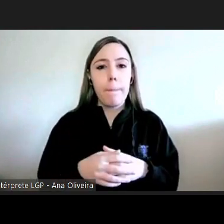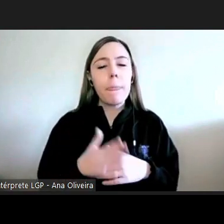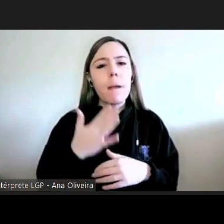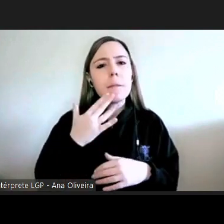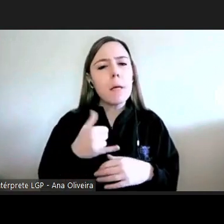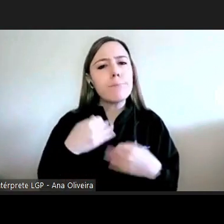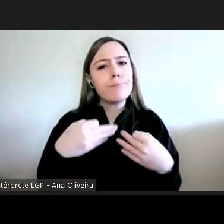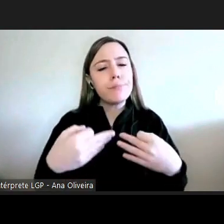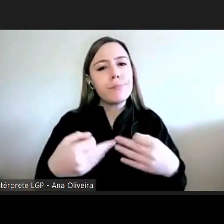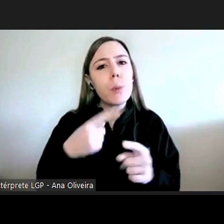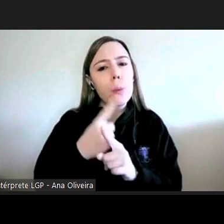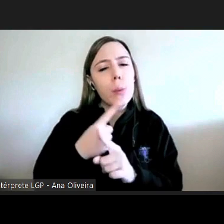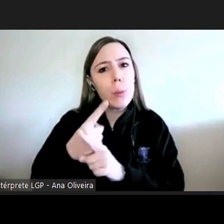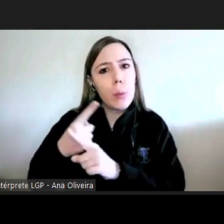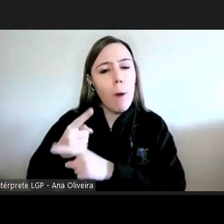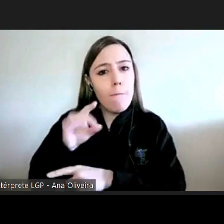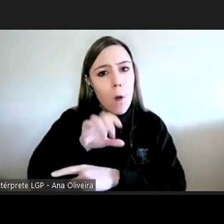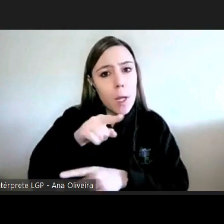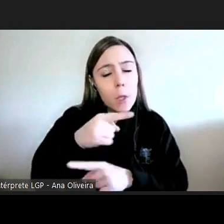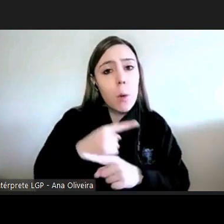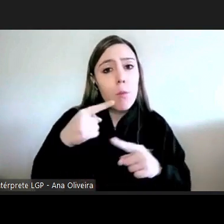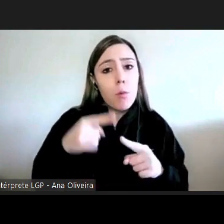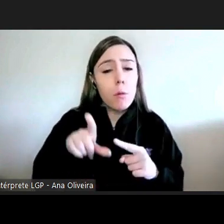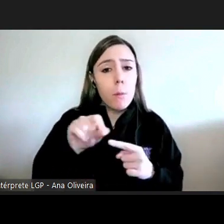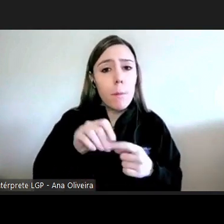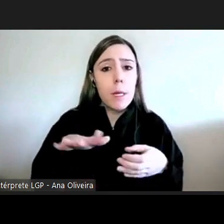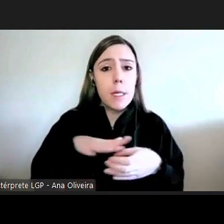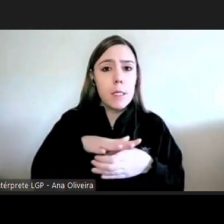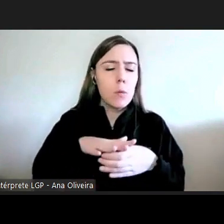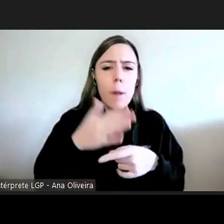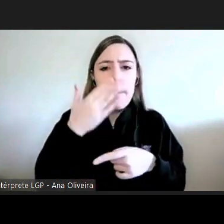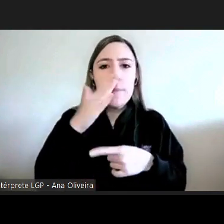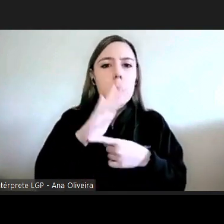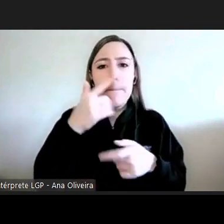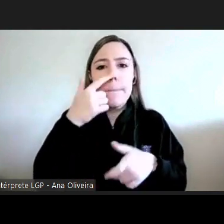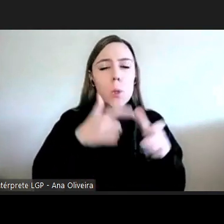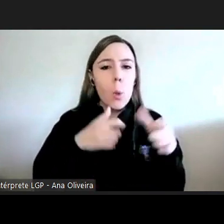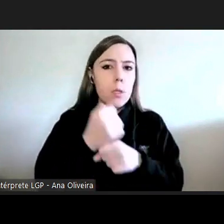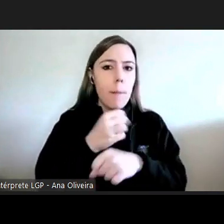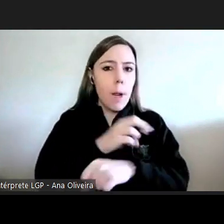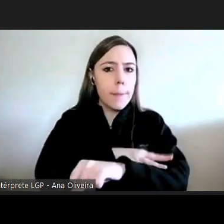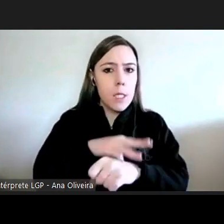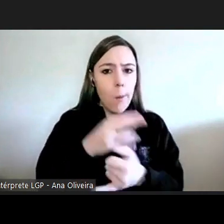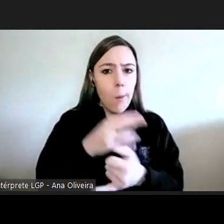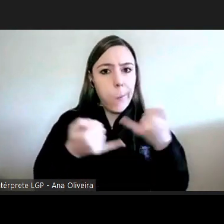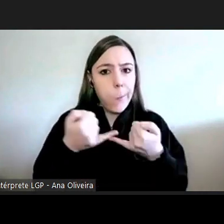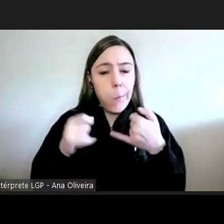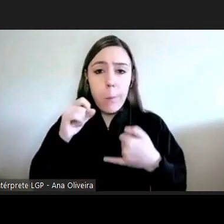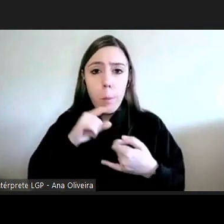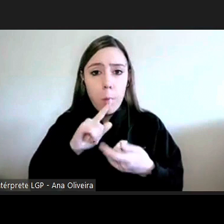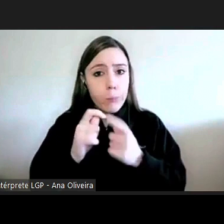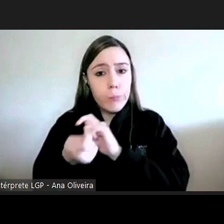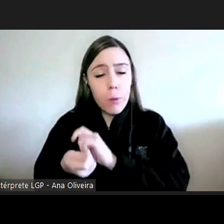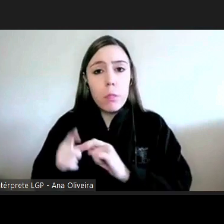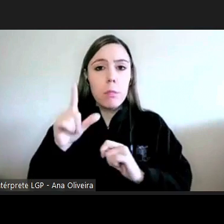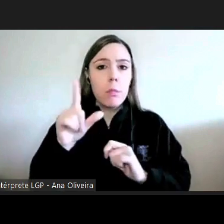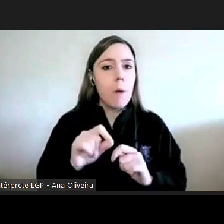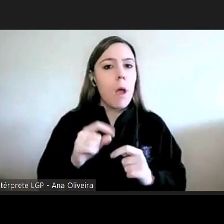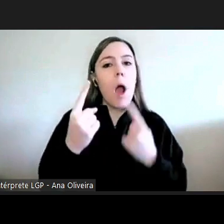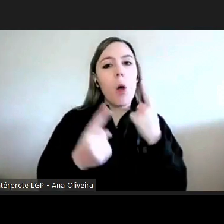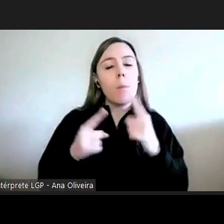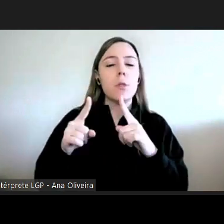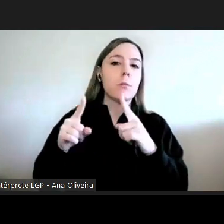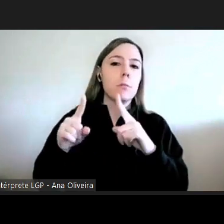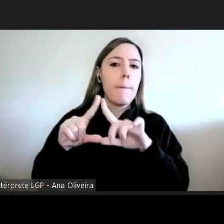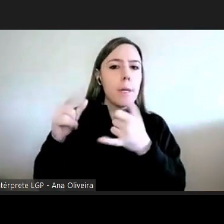permanentemente essa pedagogia até porque os quadros da administração se vão renovando há entidades que têm mais experiência de colaboração com o provedor de justiça